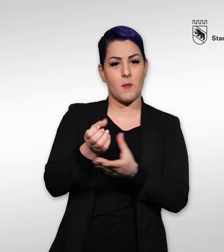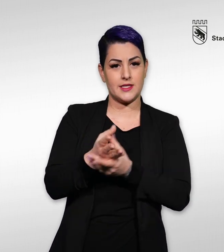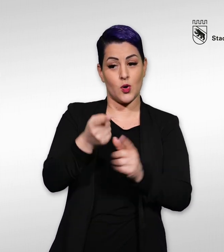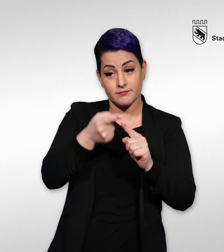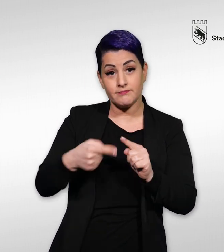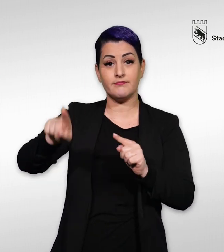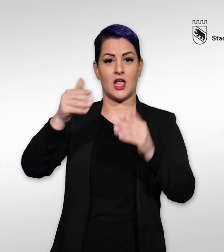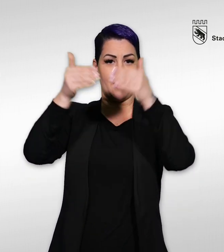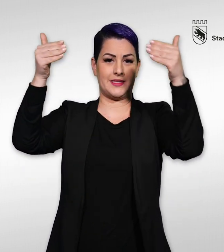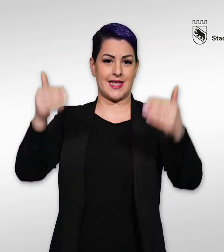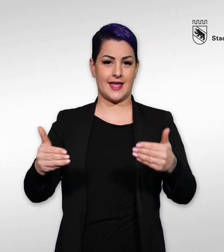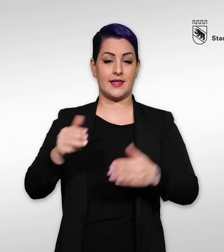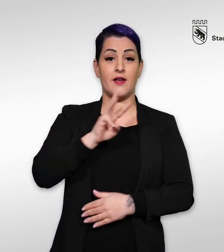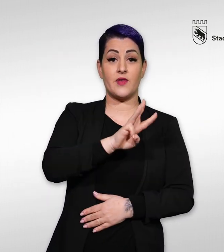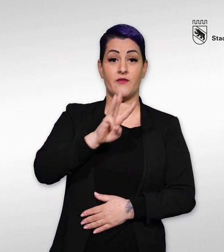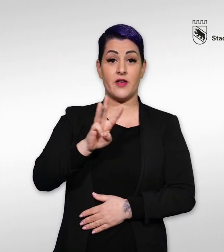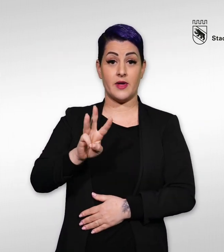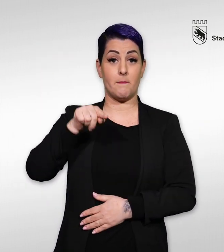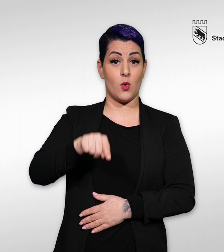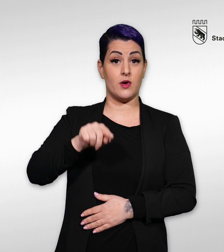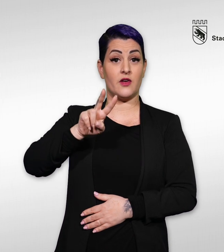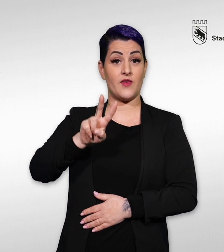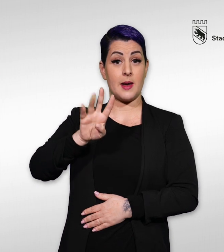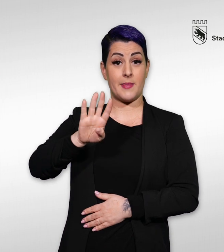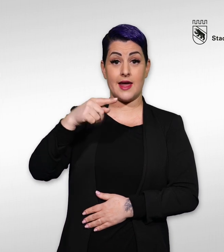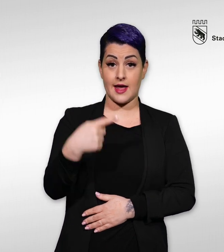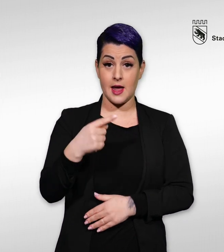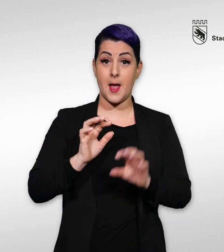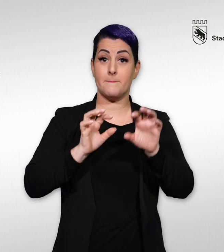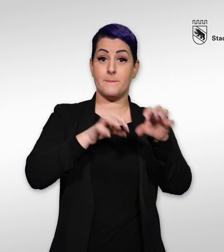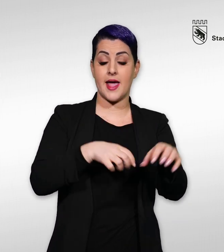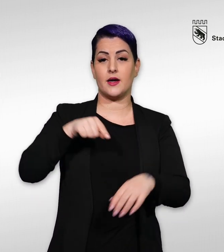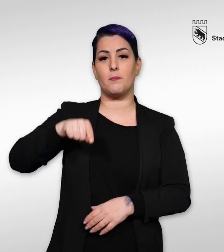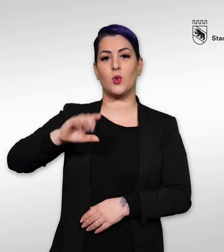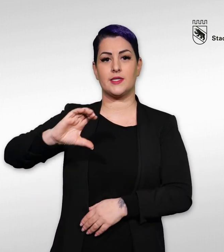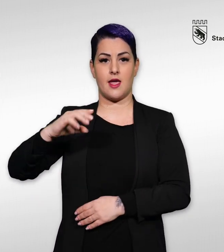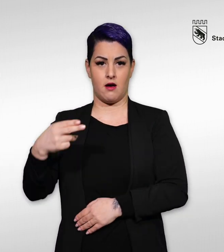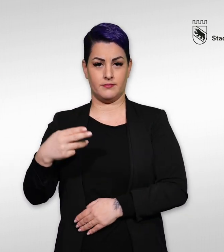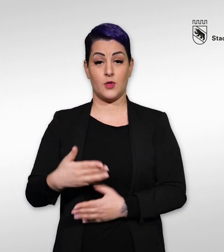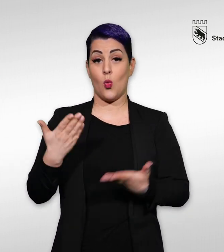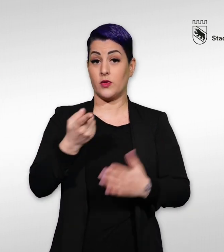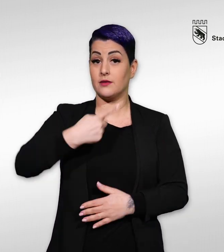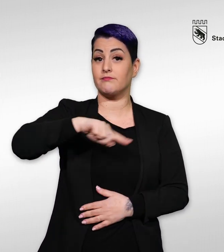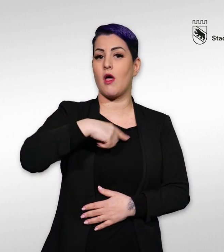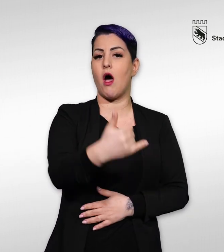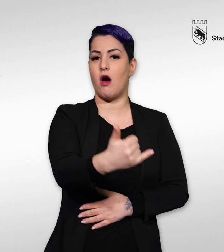Oder rufen Sie uns an unter der Nummer 031 312